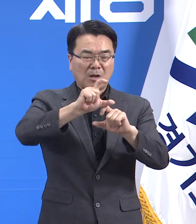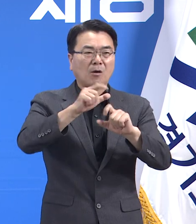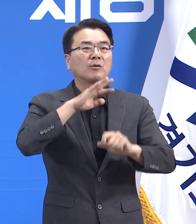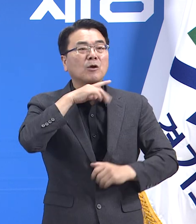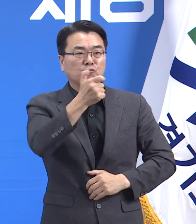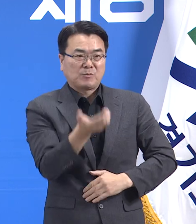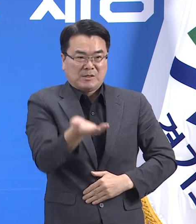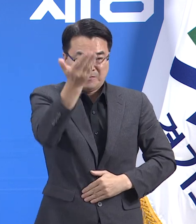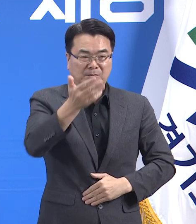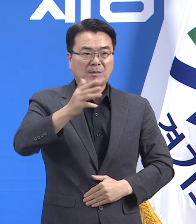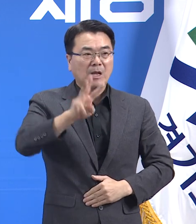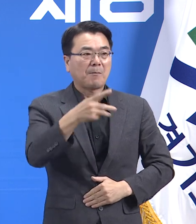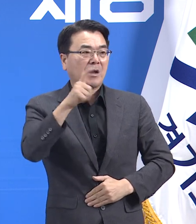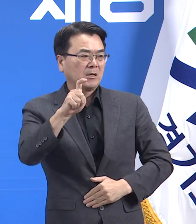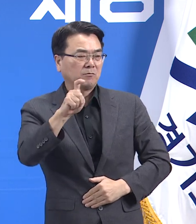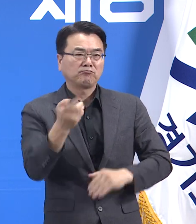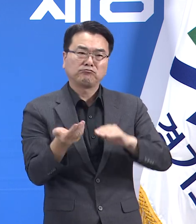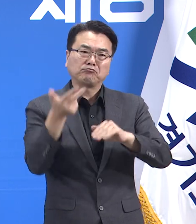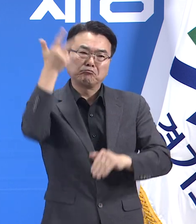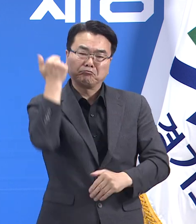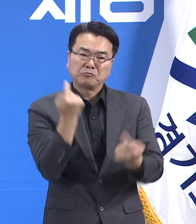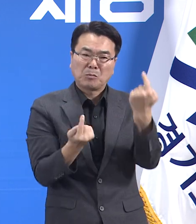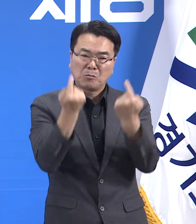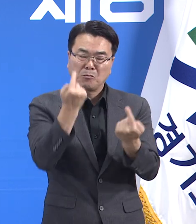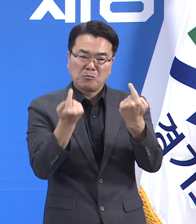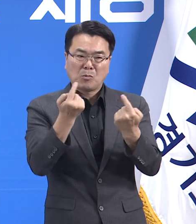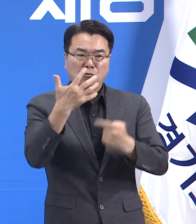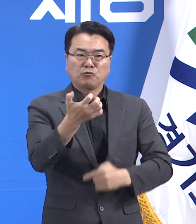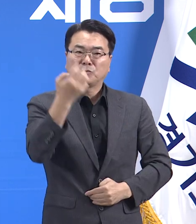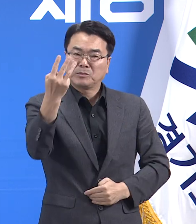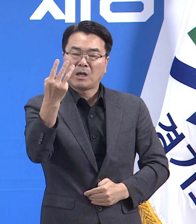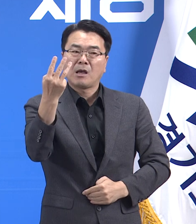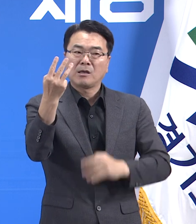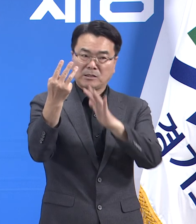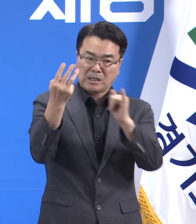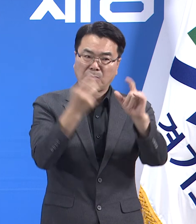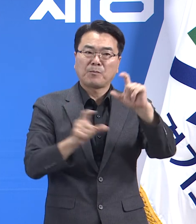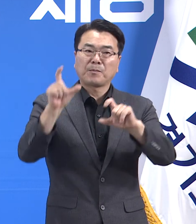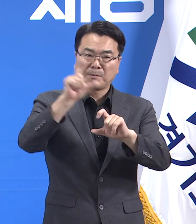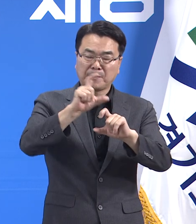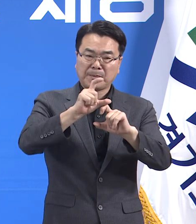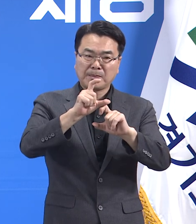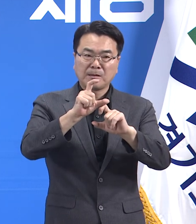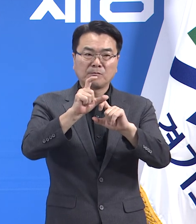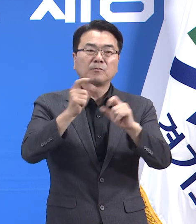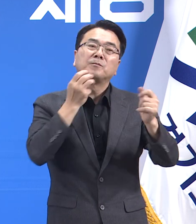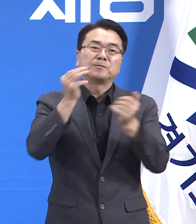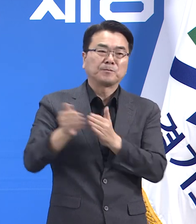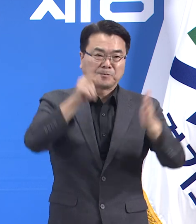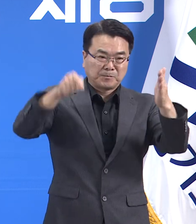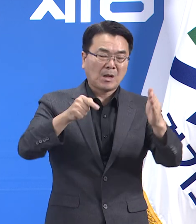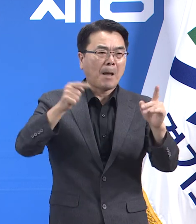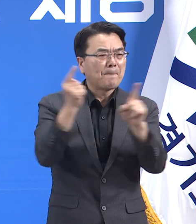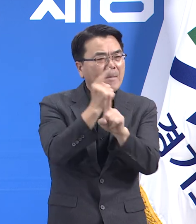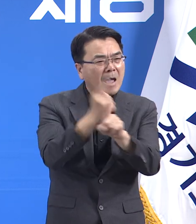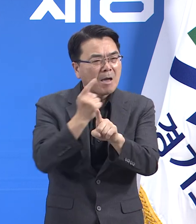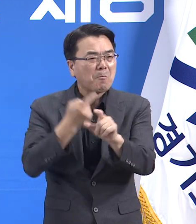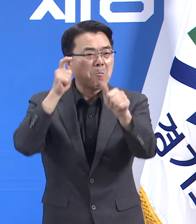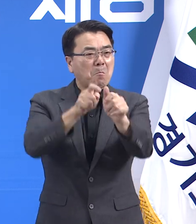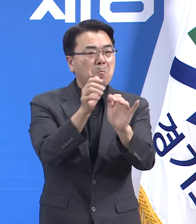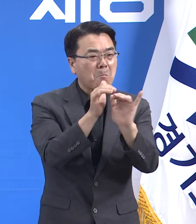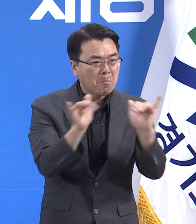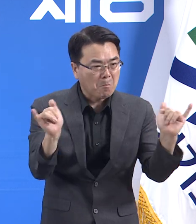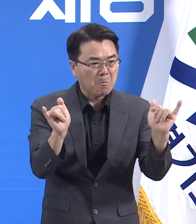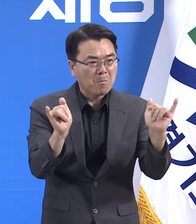이상은 320명으로 전주 대비 93명 증가했습니다. 도내 1평균 신규 확진자 수는 4주 연속